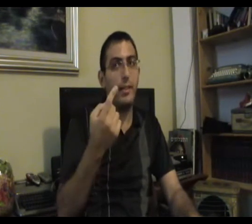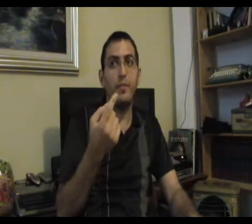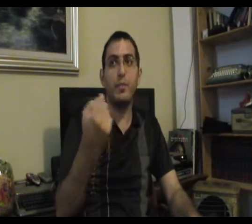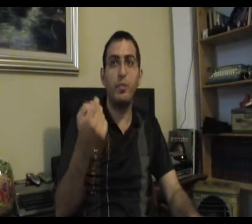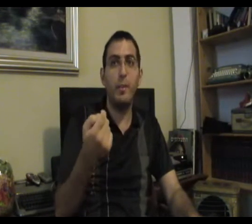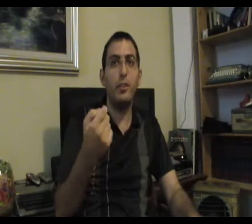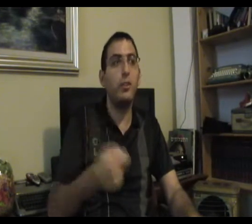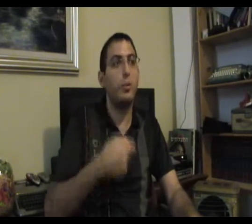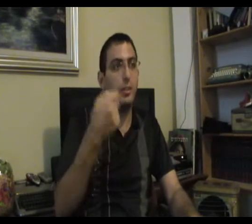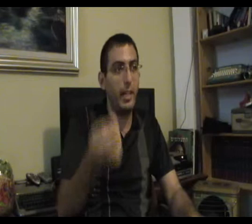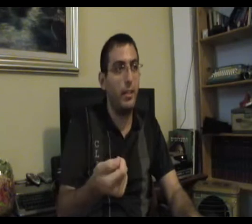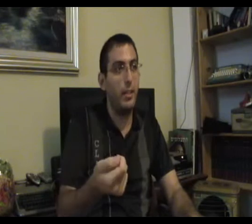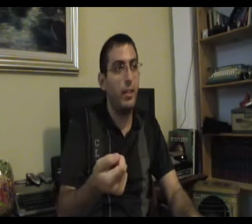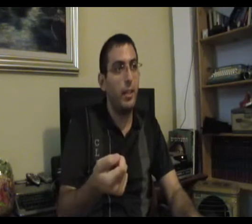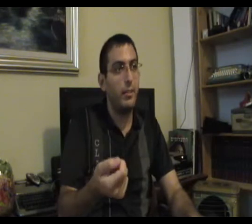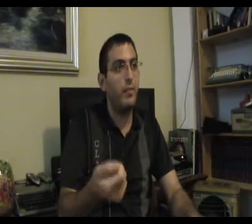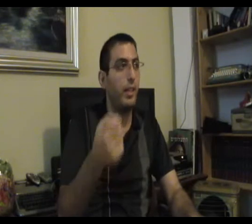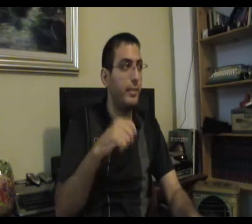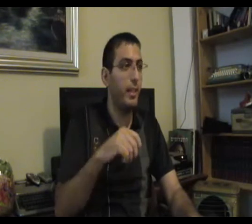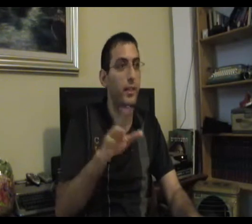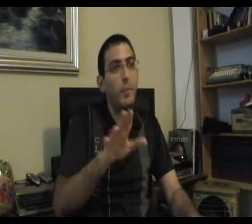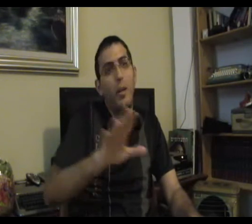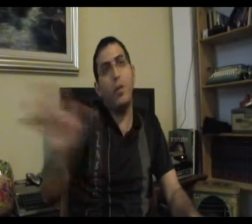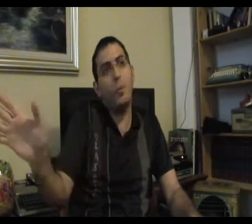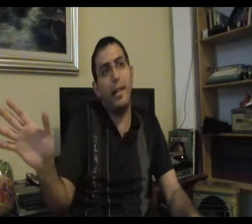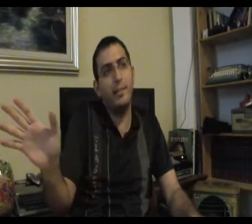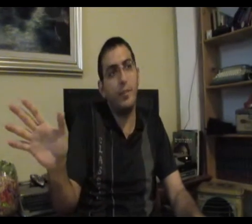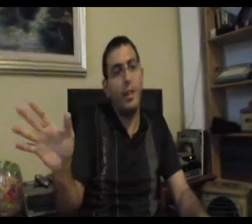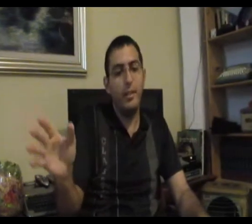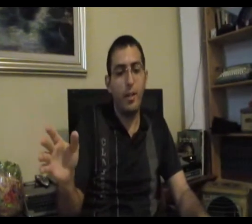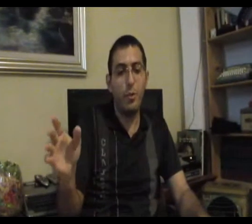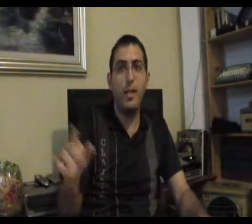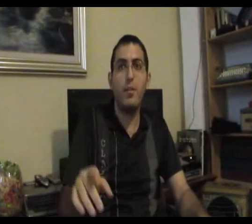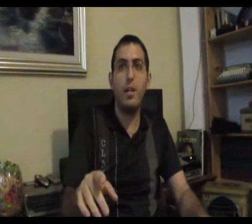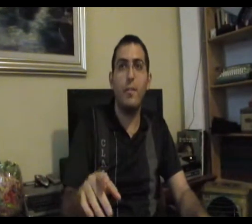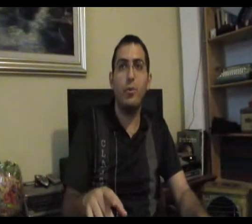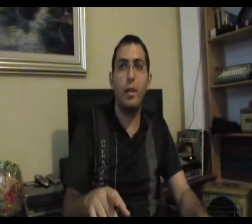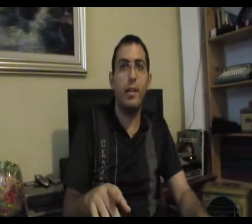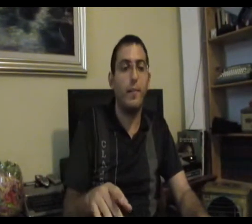כסף אתה סובל בגלל שאתה רוצה כסף וחסר לך, זה בכלל לא קשור לכסף זה קשור לרצון שלך באותו רגע